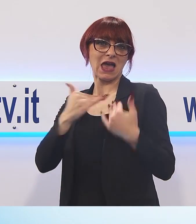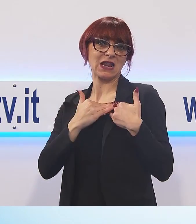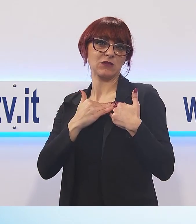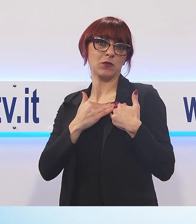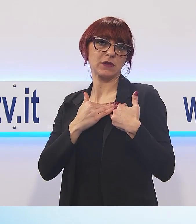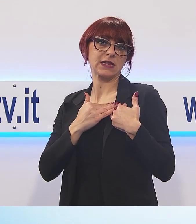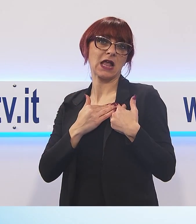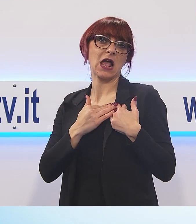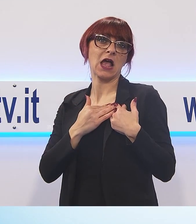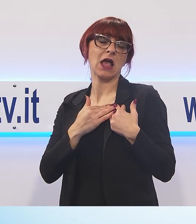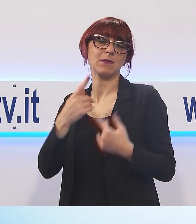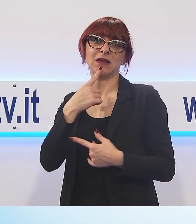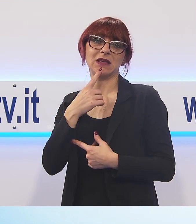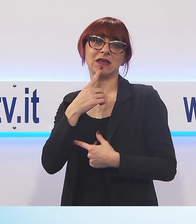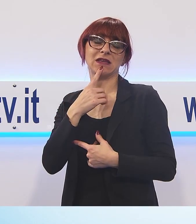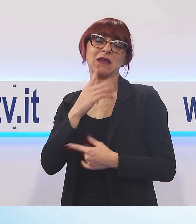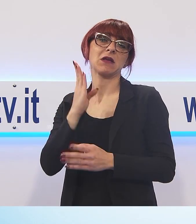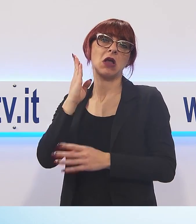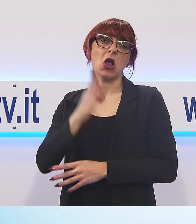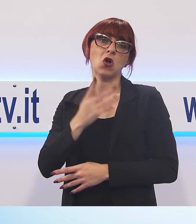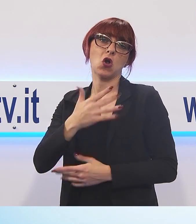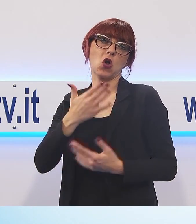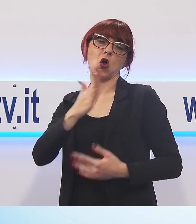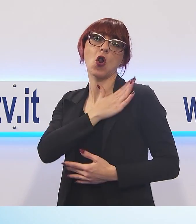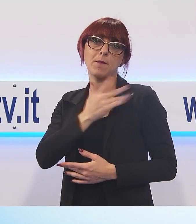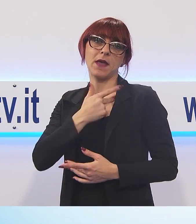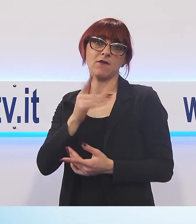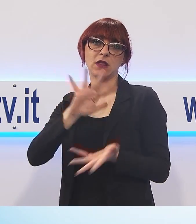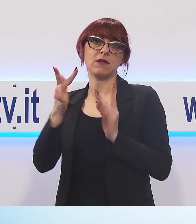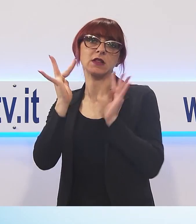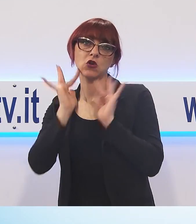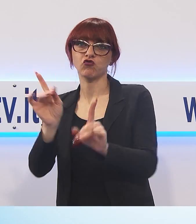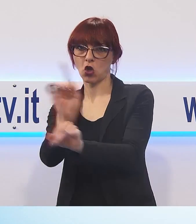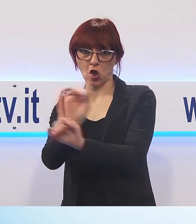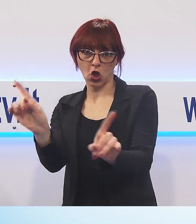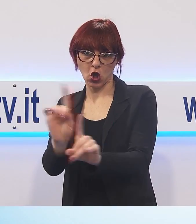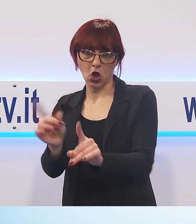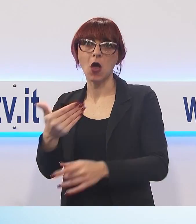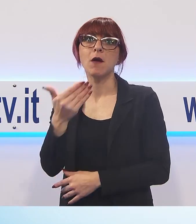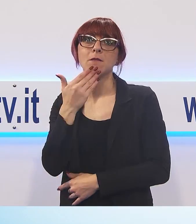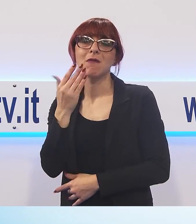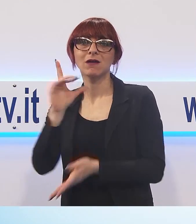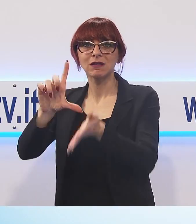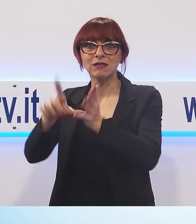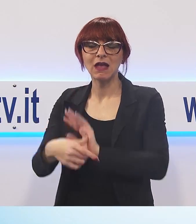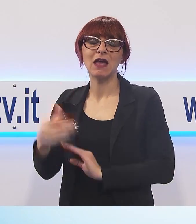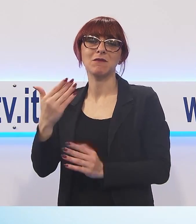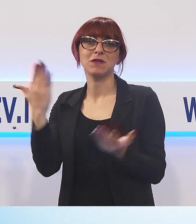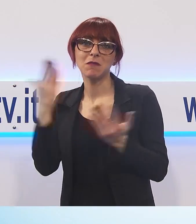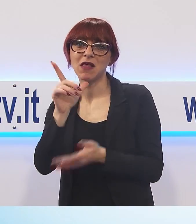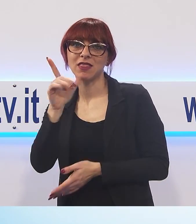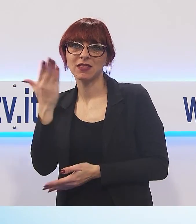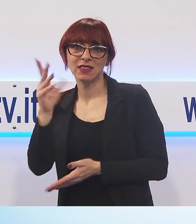'inefficienza della giustizia, è la mancanza di mezzi che non si possono risolvere prendendo in giro le persone